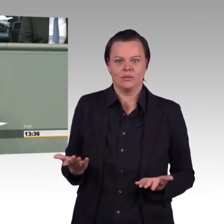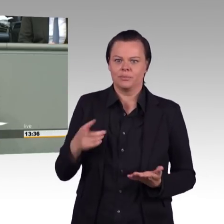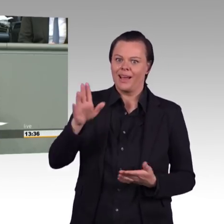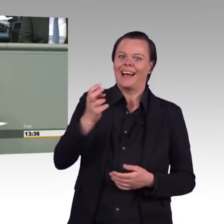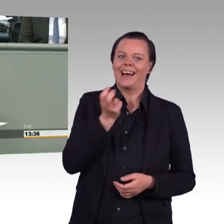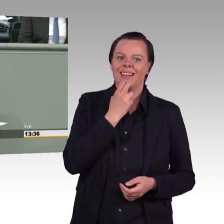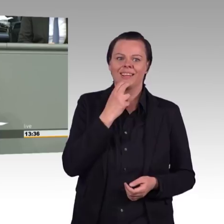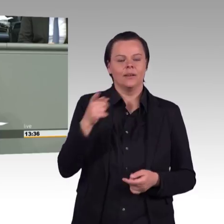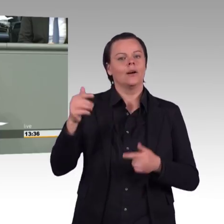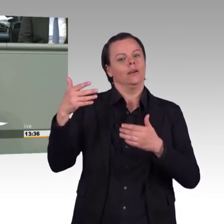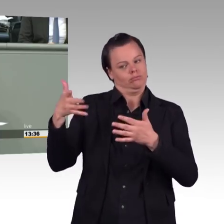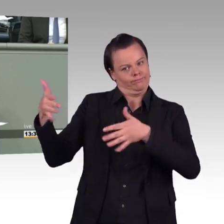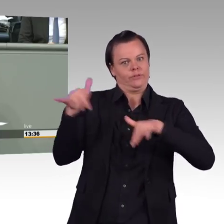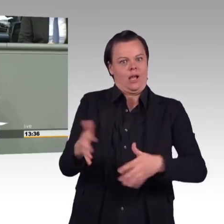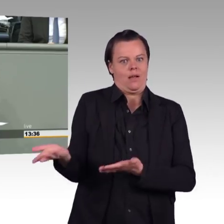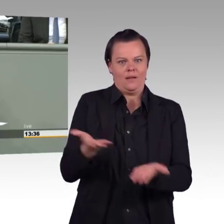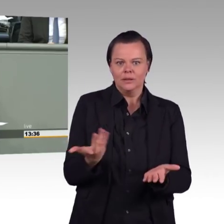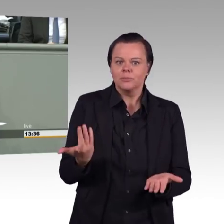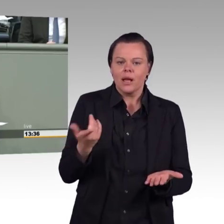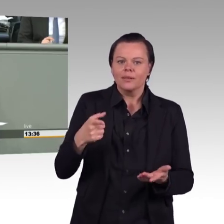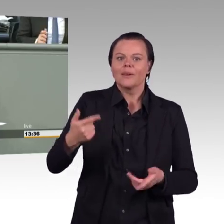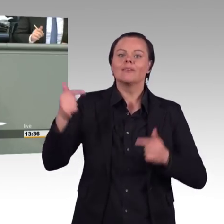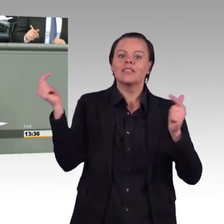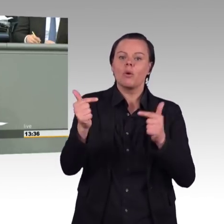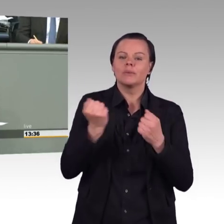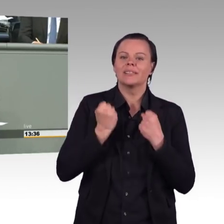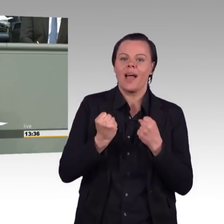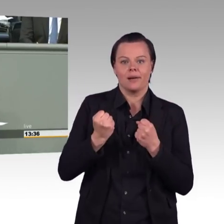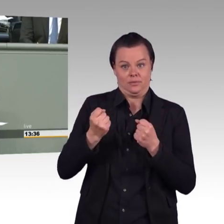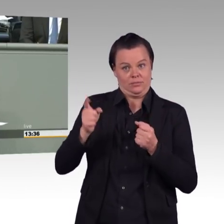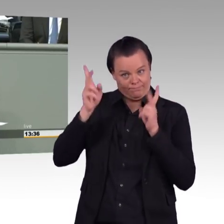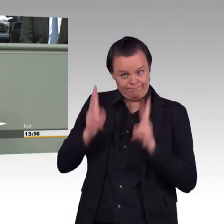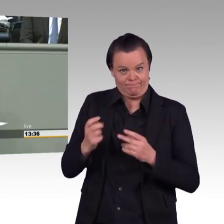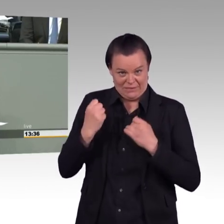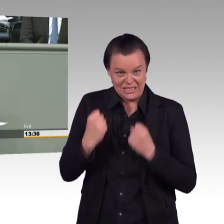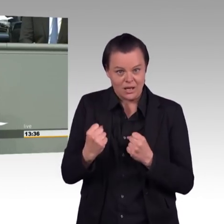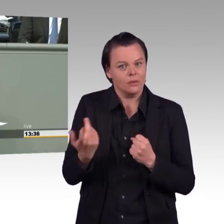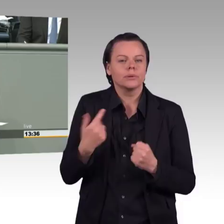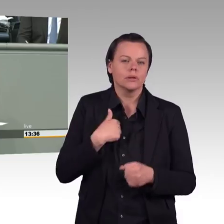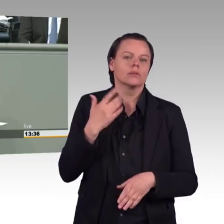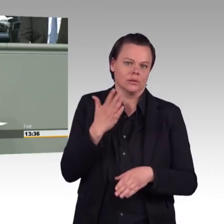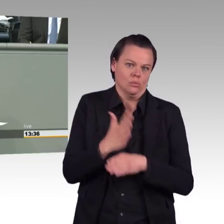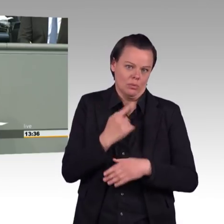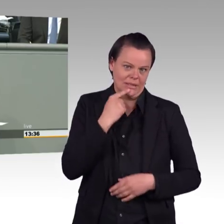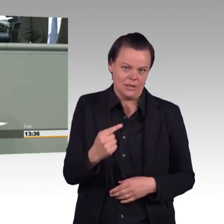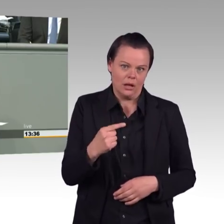Energie zur Verfügung stellt. Wir wollen, dass man das tatsächlich in jährlichen Berichterstattungen macht, mit